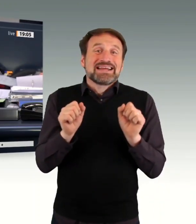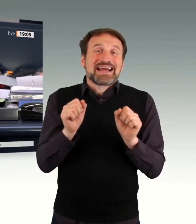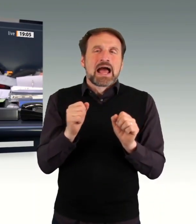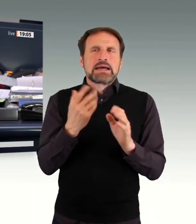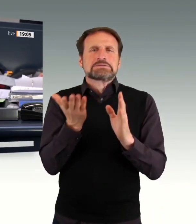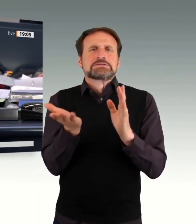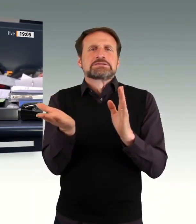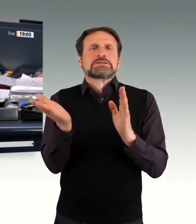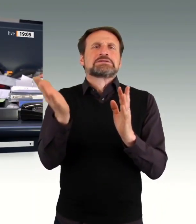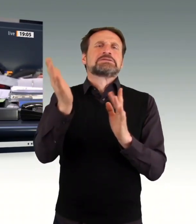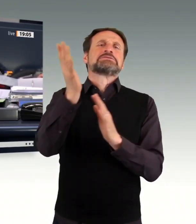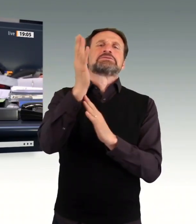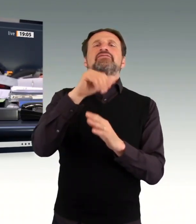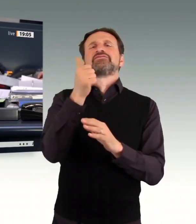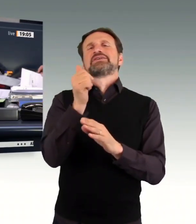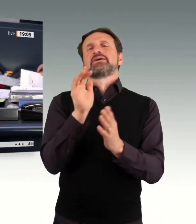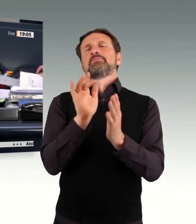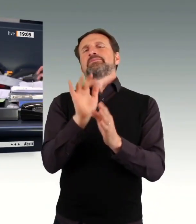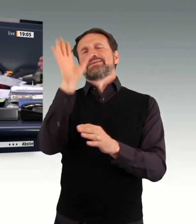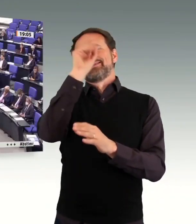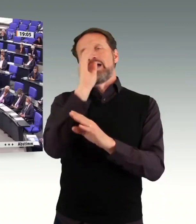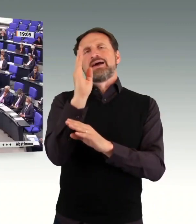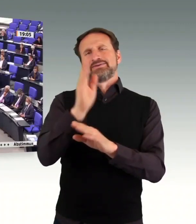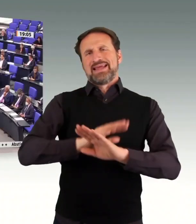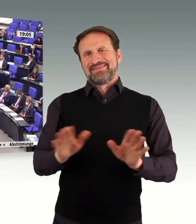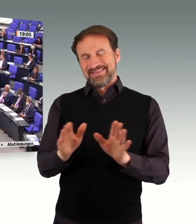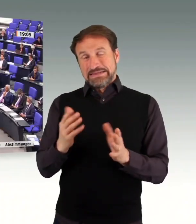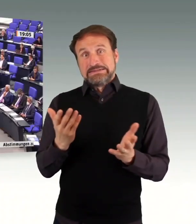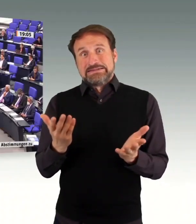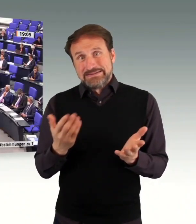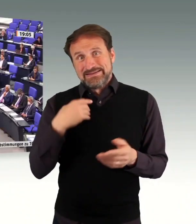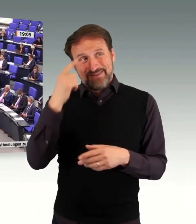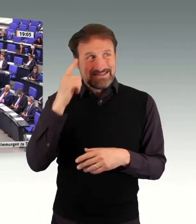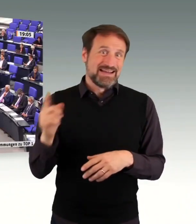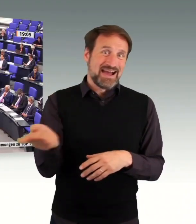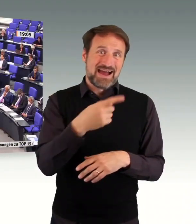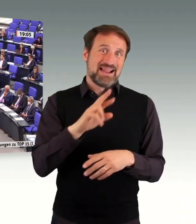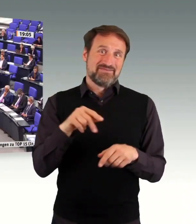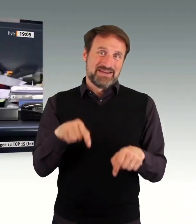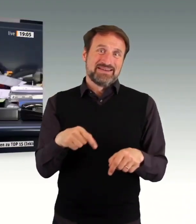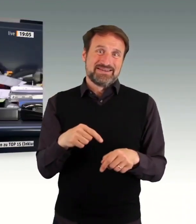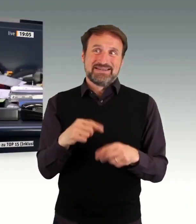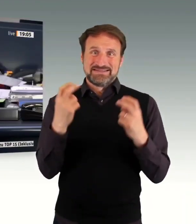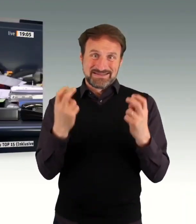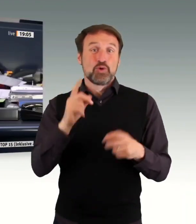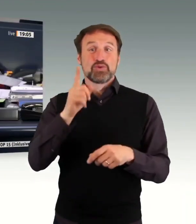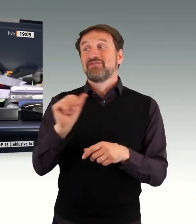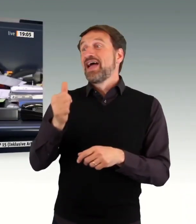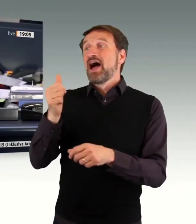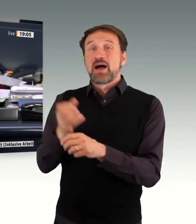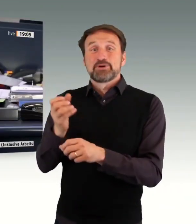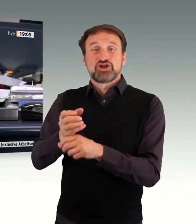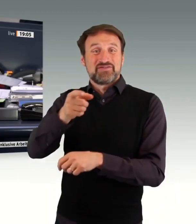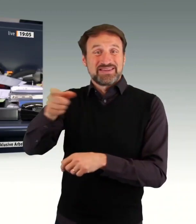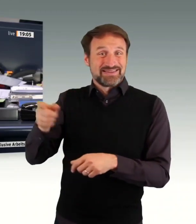Beschäftigten hier und auch der Kolleginnen und Kollegen natürlich. Herzlichen Dank dafür. Ich werde auch streng sein